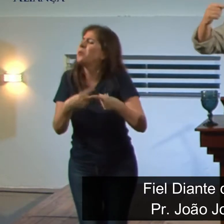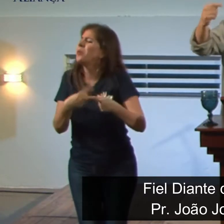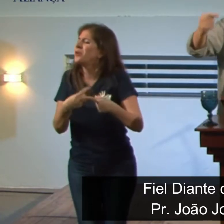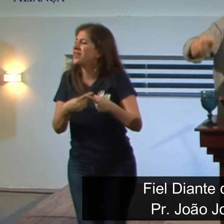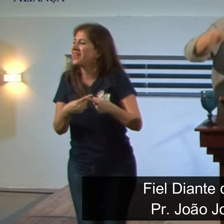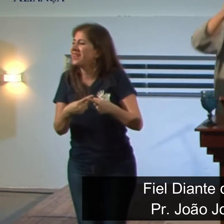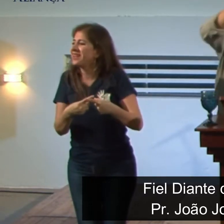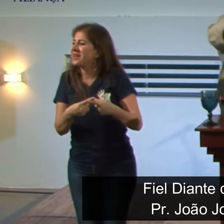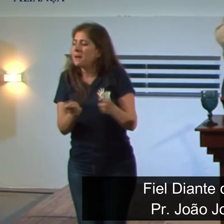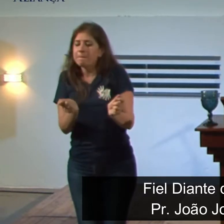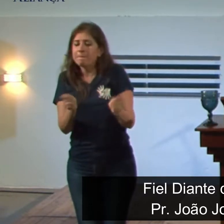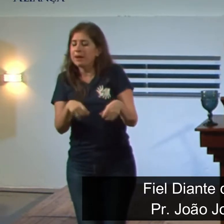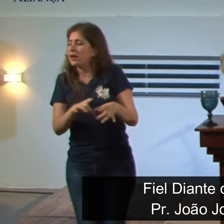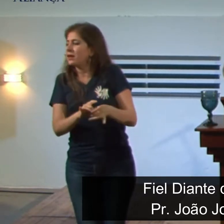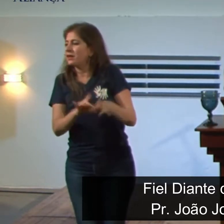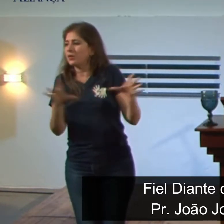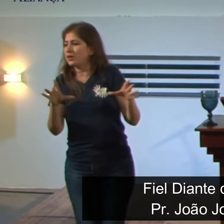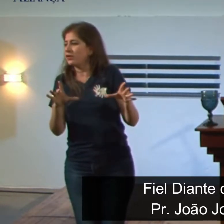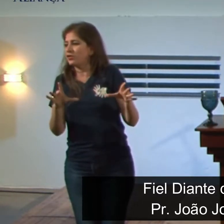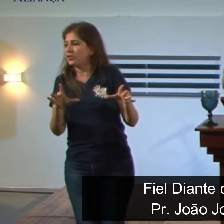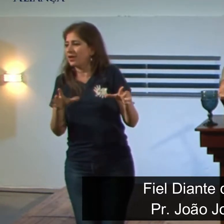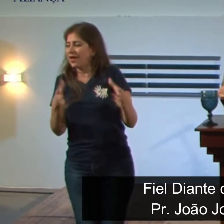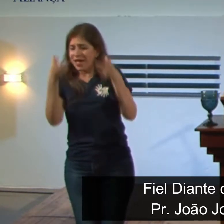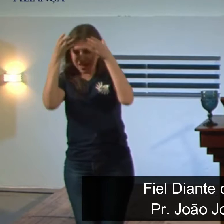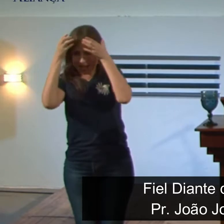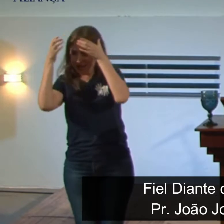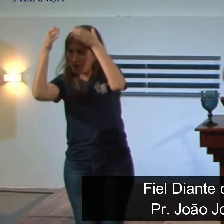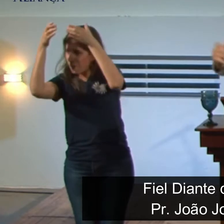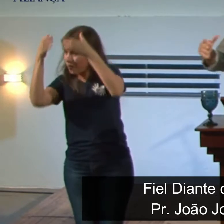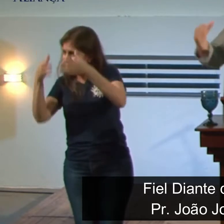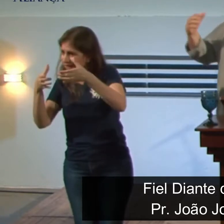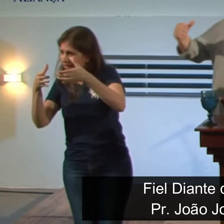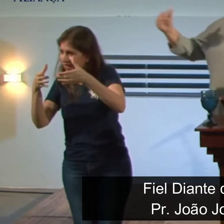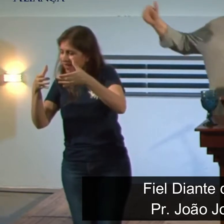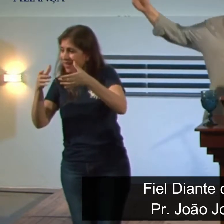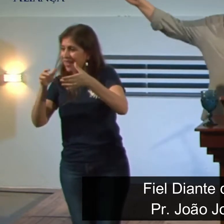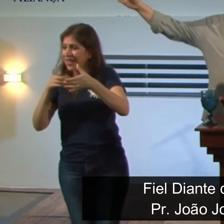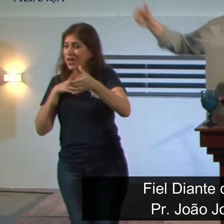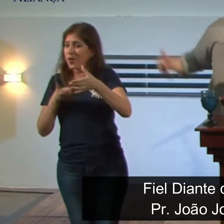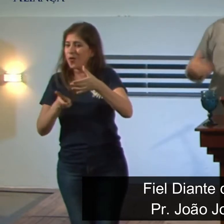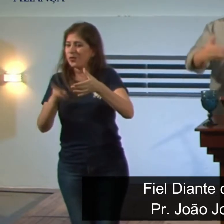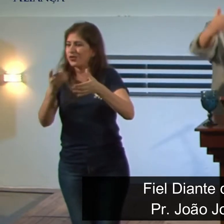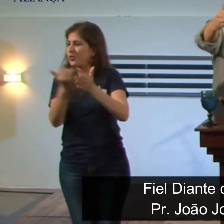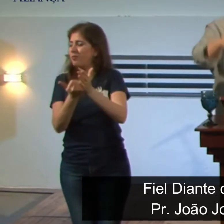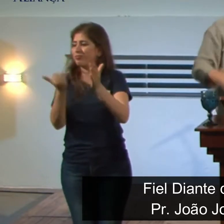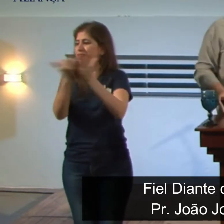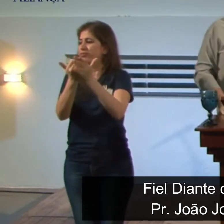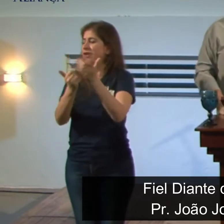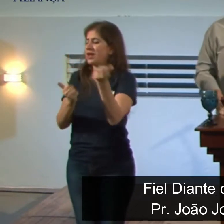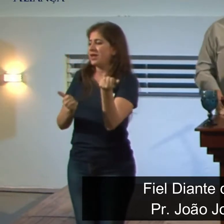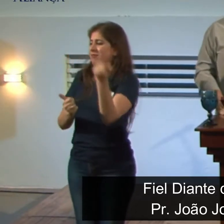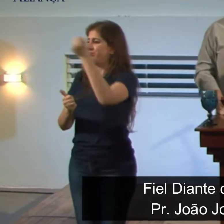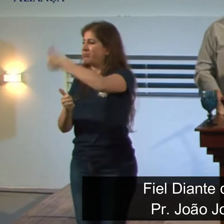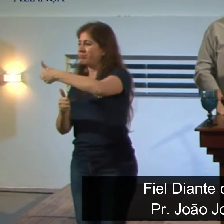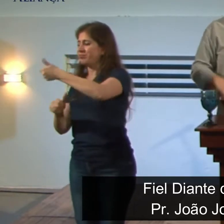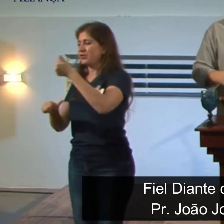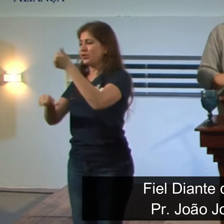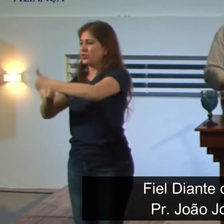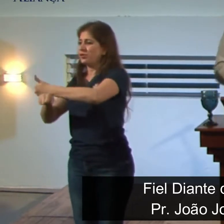a perpetuação do reinado da nação subjugada. Por quê, irmãos? Imagine, quem sucederia o rei naquela nação?